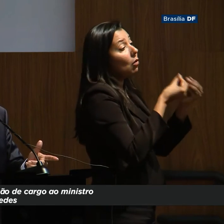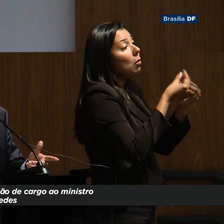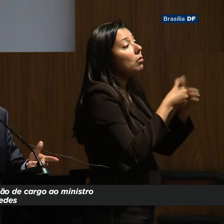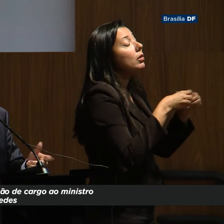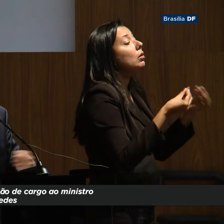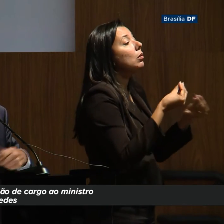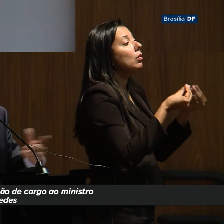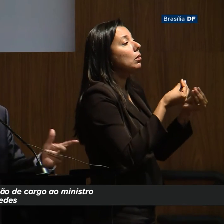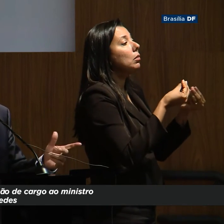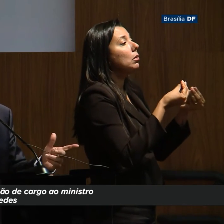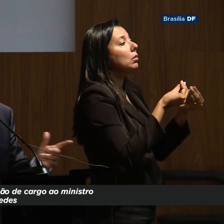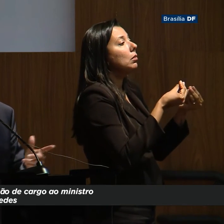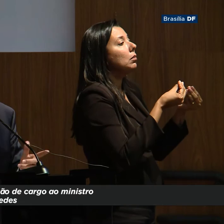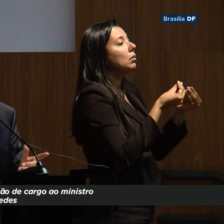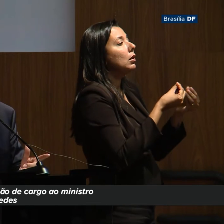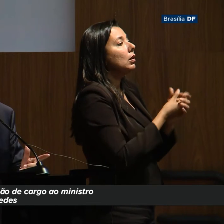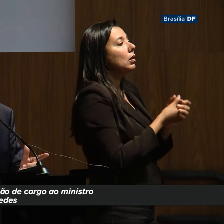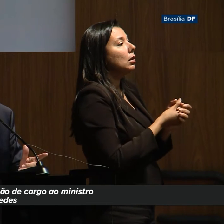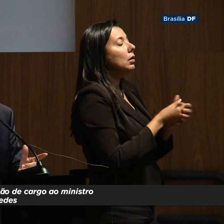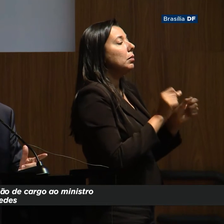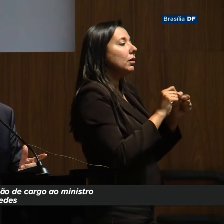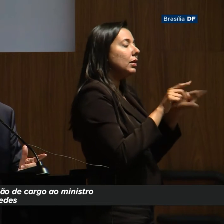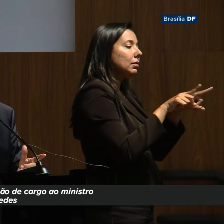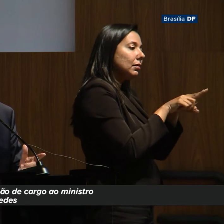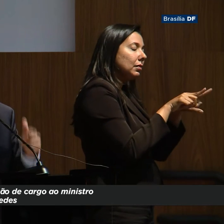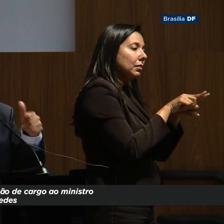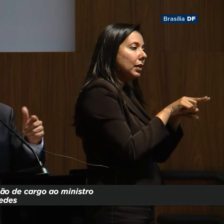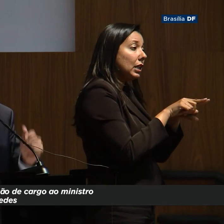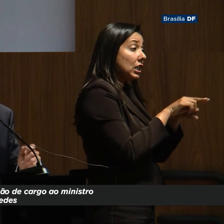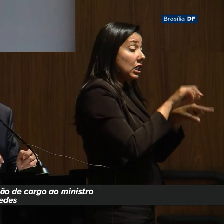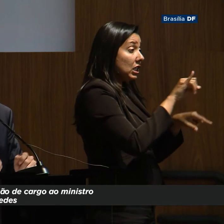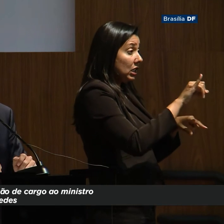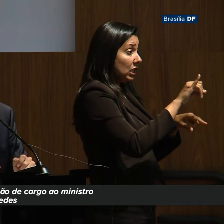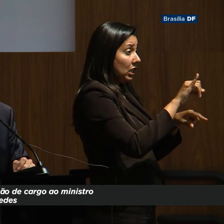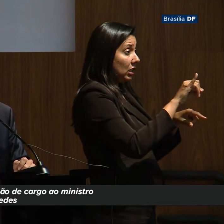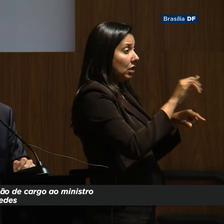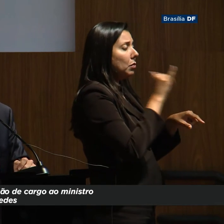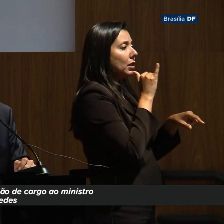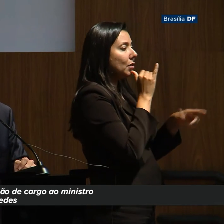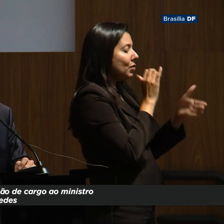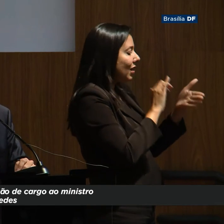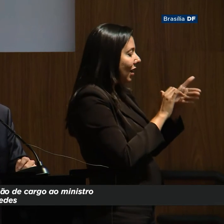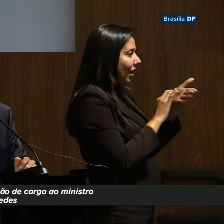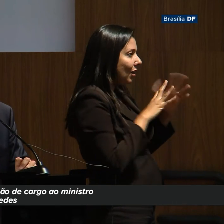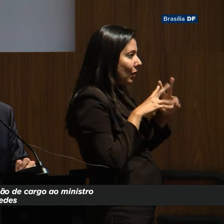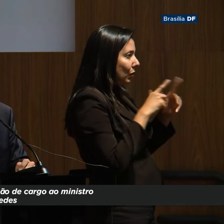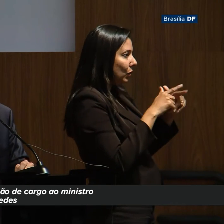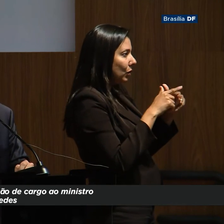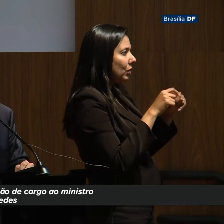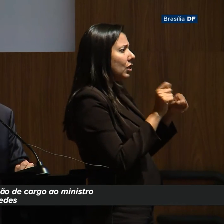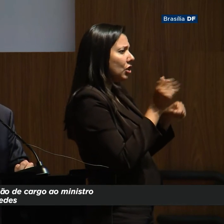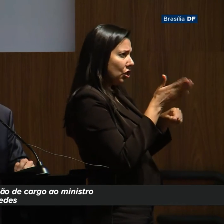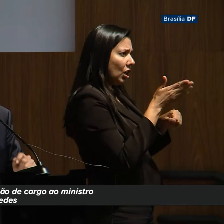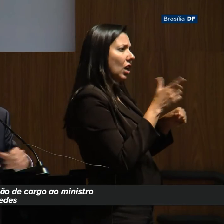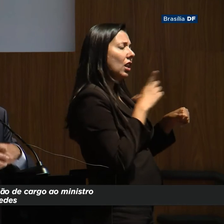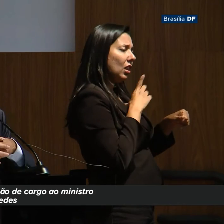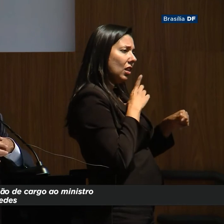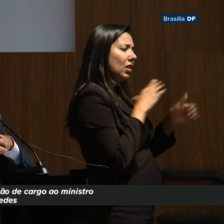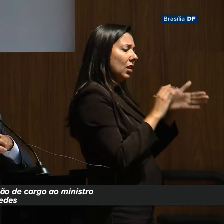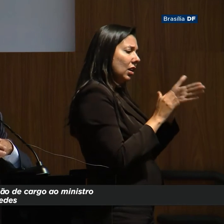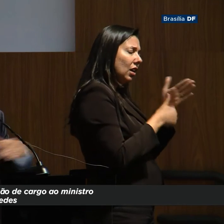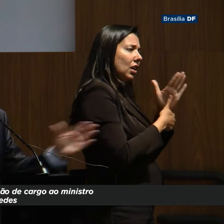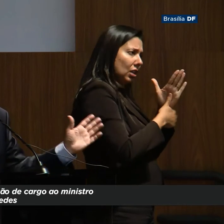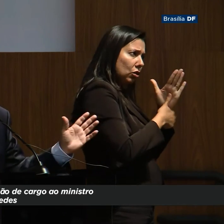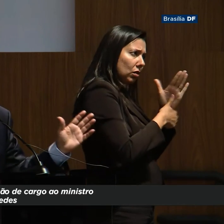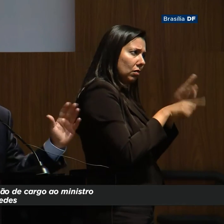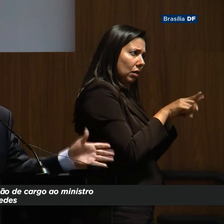fica para carregar o funcionalismo? Se a gente digitalizar tudo, se existir a identidade digital para tudo, será que nós